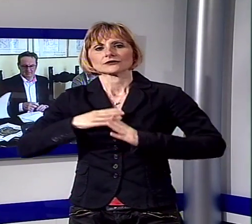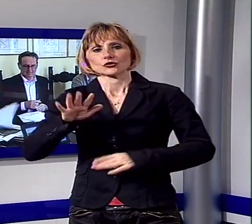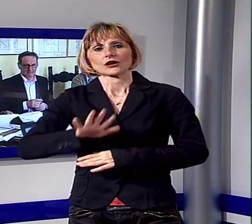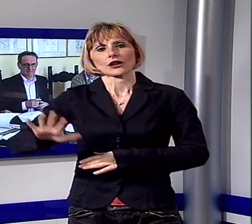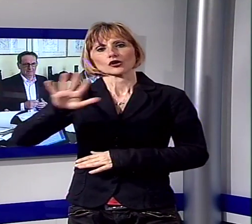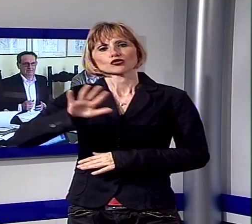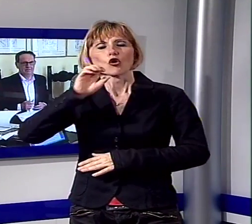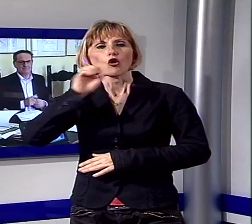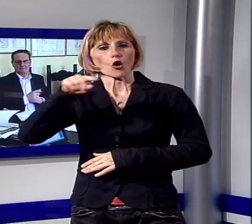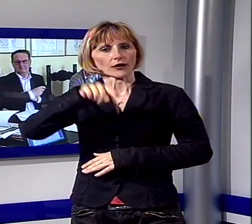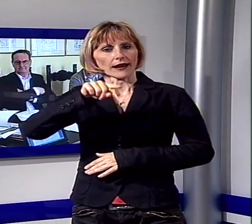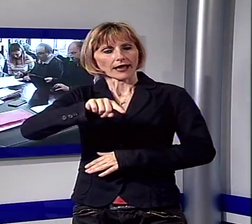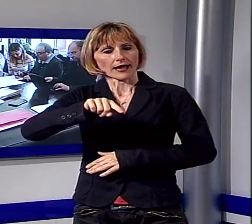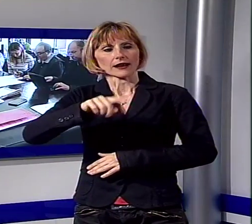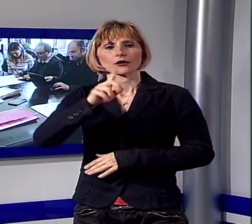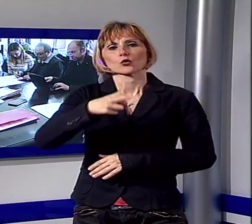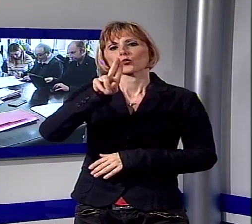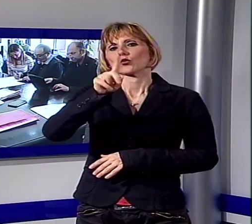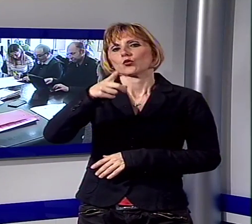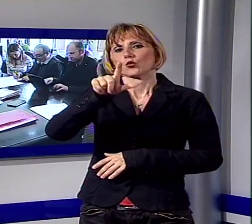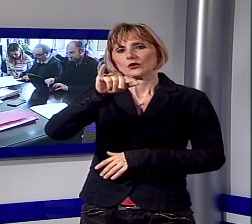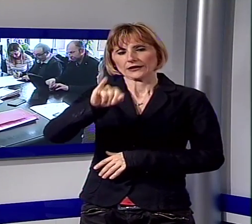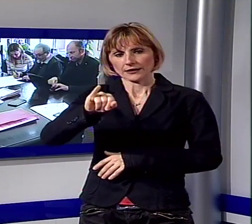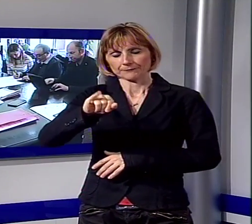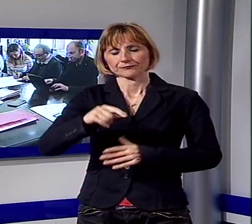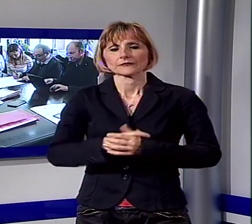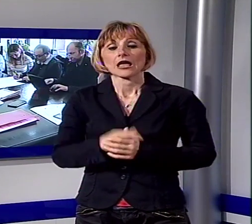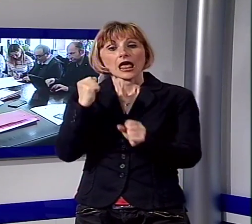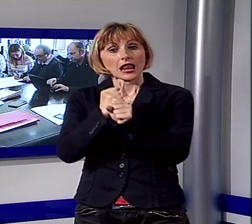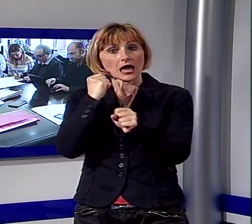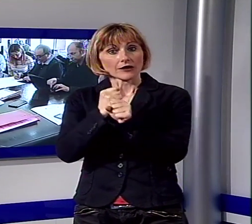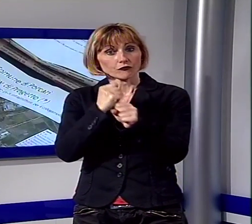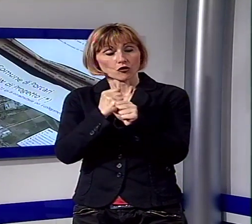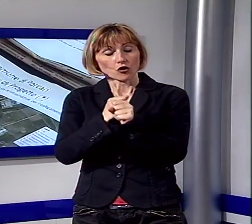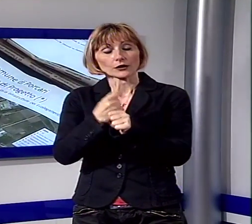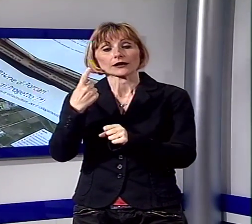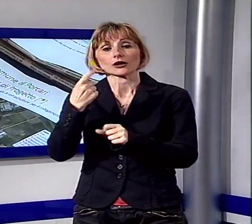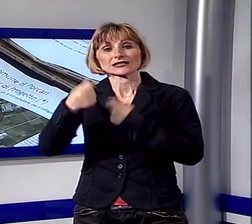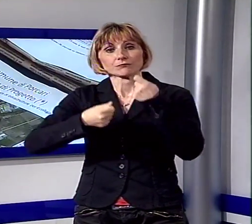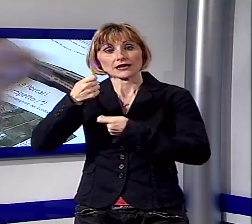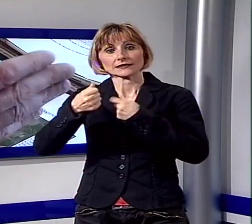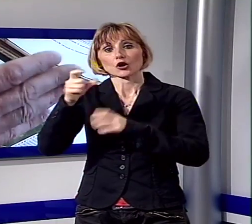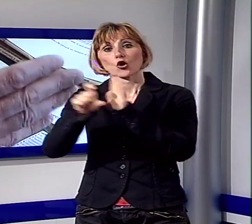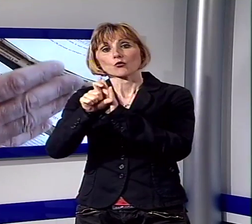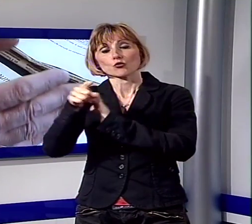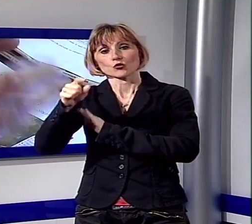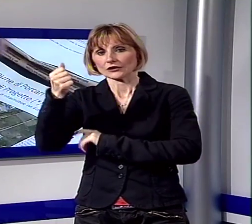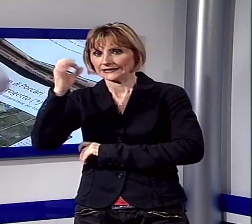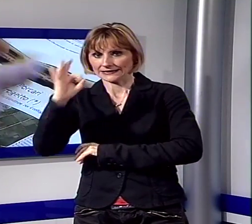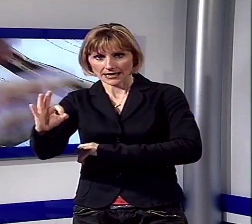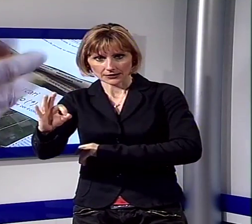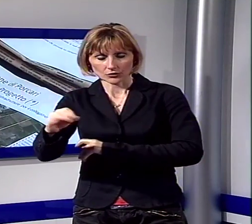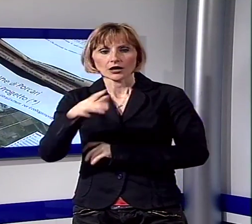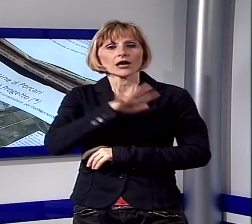strutture tecnologiche Vittorio Bugli. I lavori saranno a costo zero per il comune dato che la regione è stata in grado di anticipare i